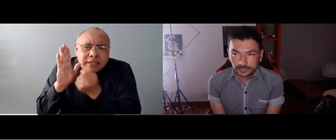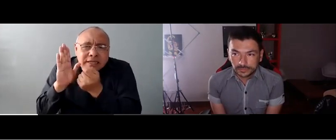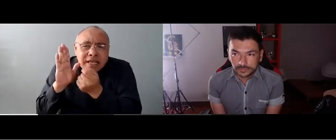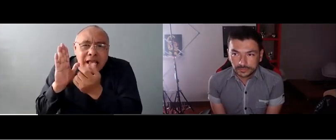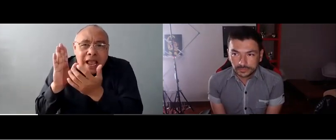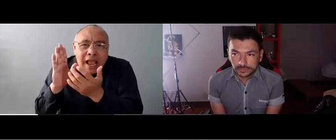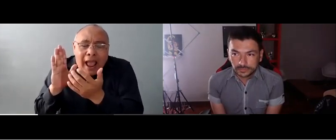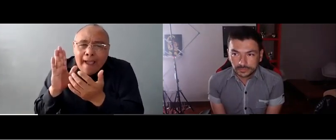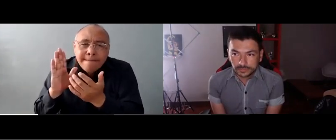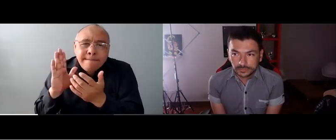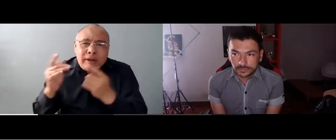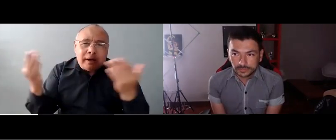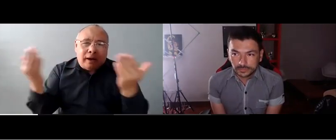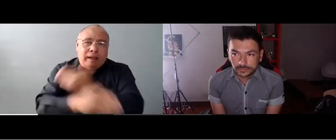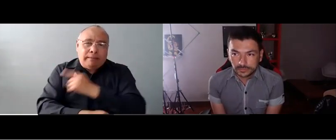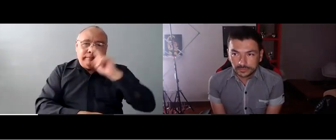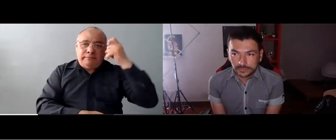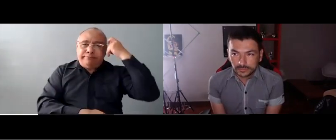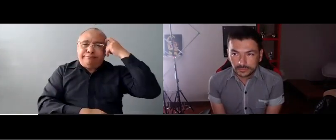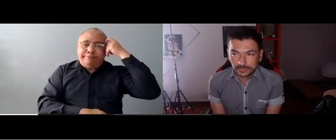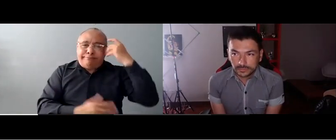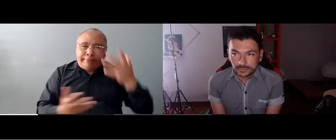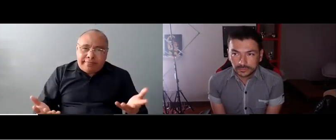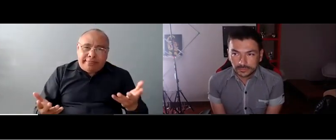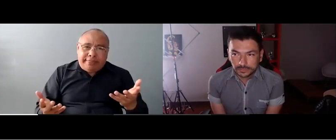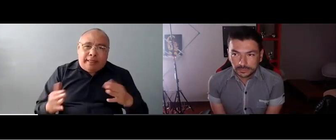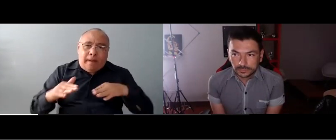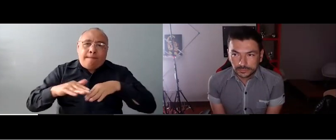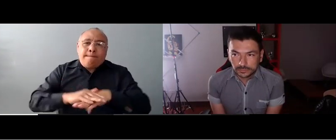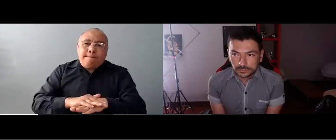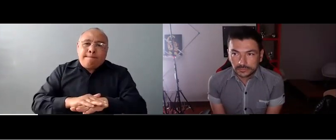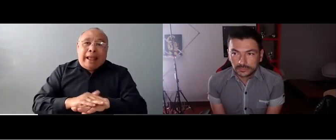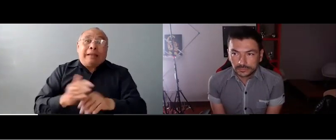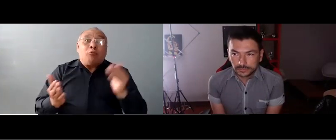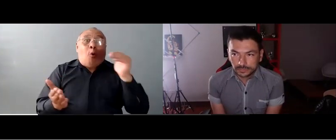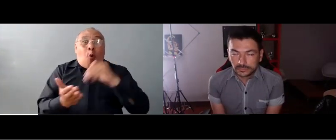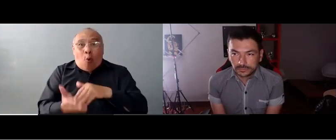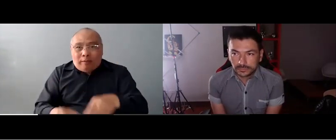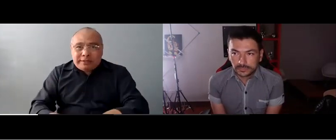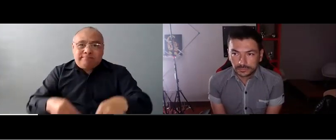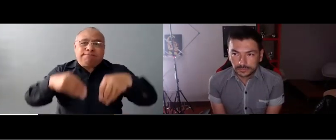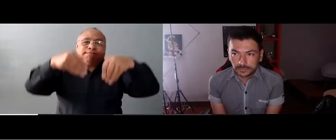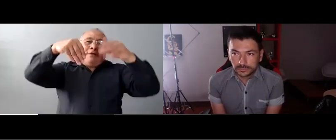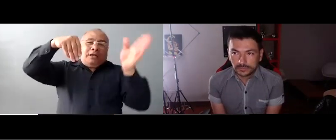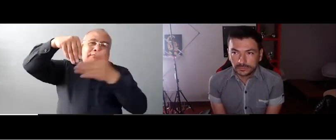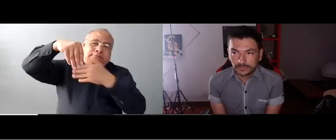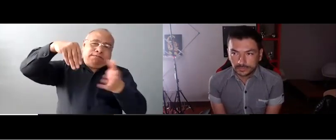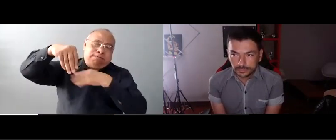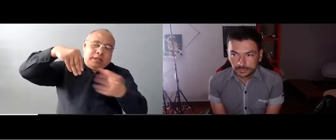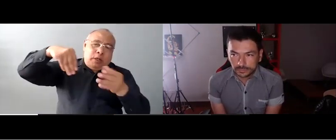resolución ya se tenía casi listo en el año 2019. Sin embargo, no pudo salir a la luz pública debido a